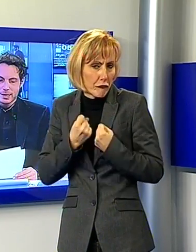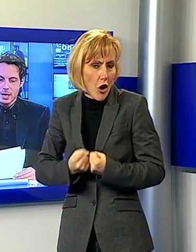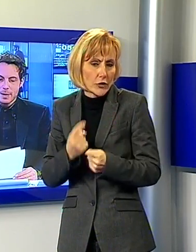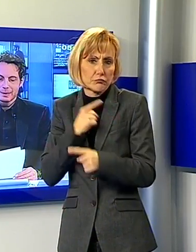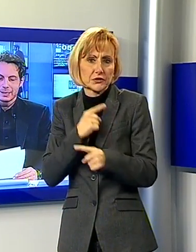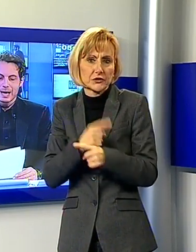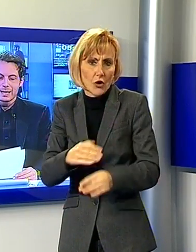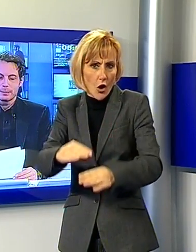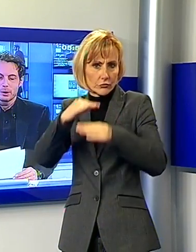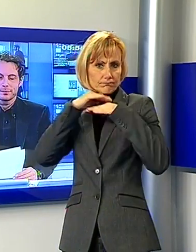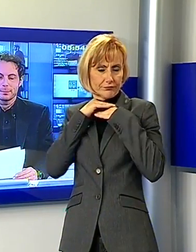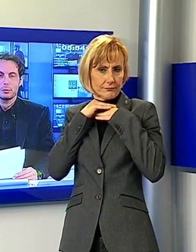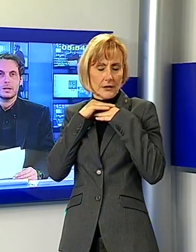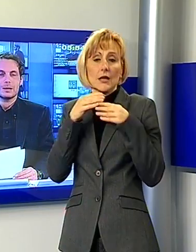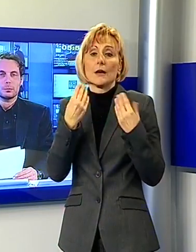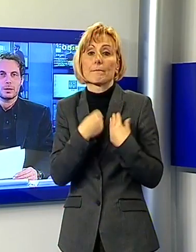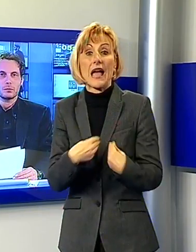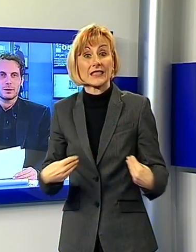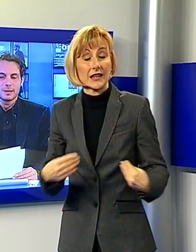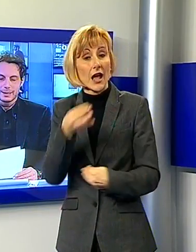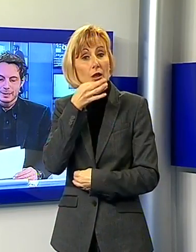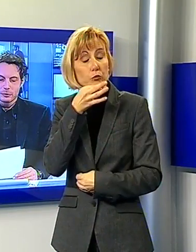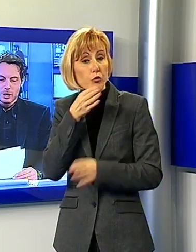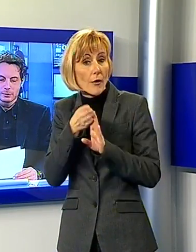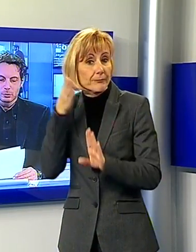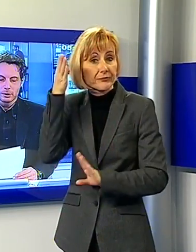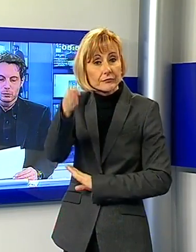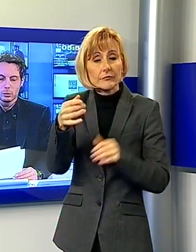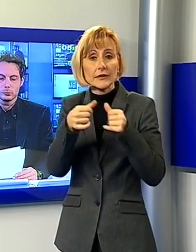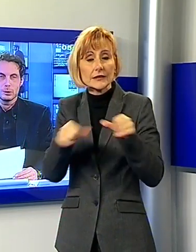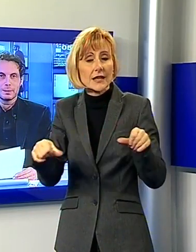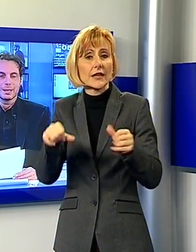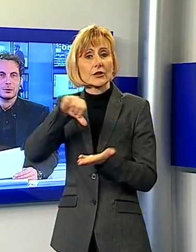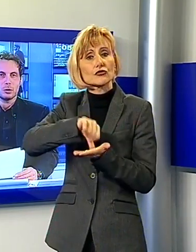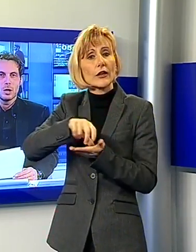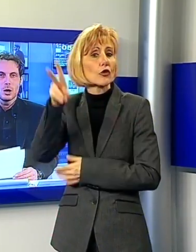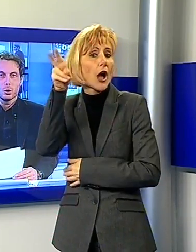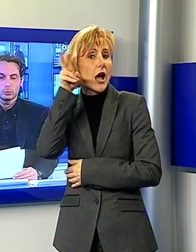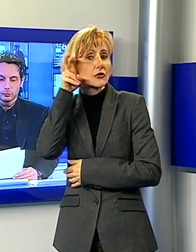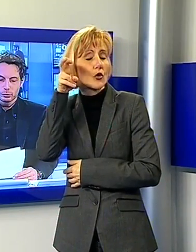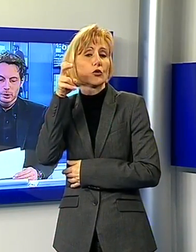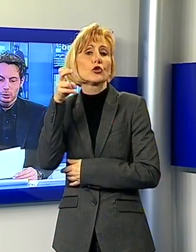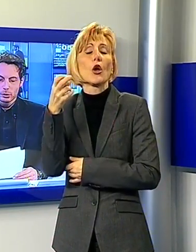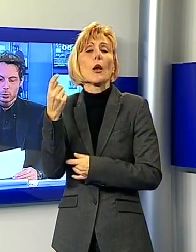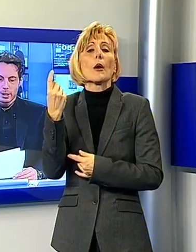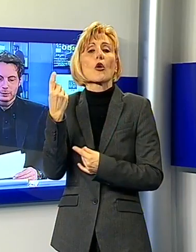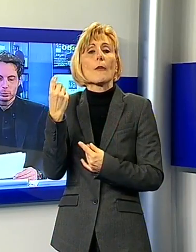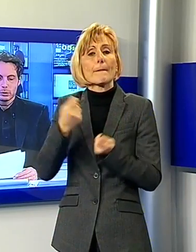materiale che può essere portato presso la sede del centro di ascolto al mercato ortofrutticolo di Lucca tutti i